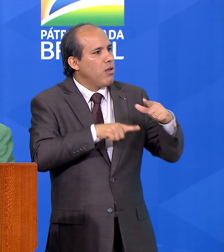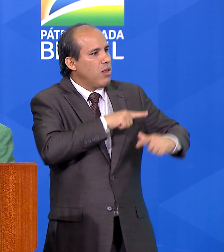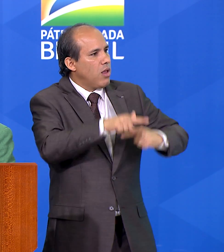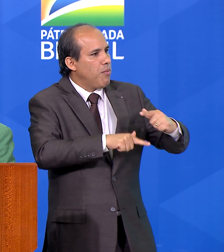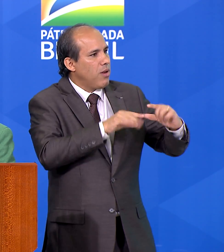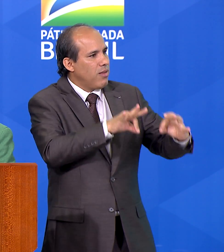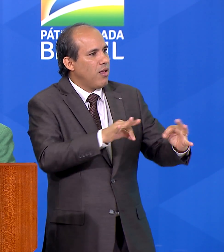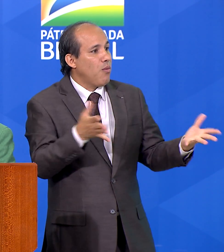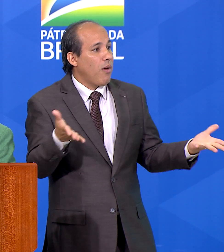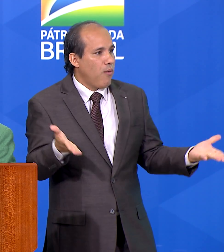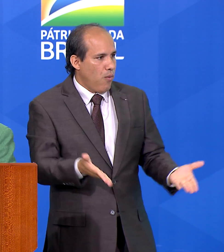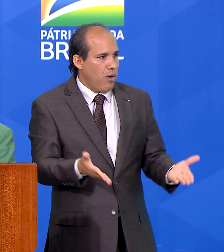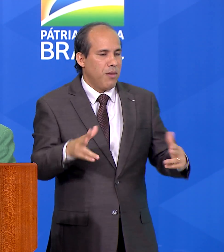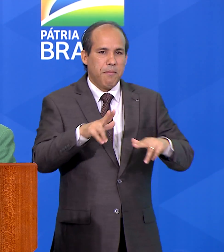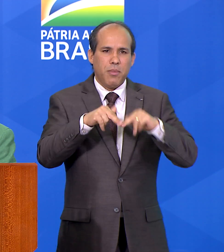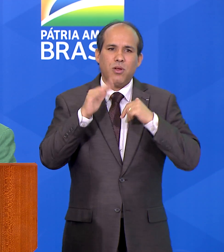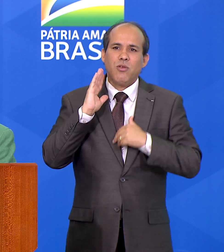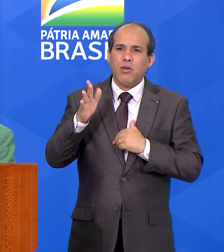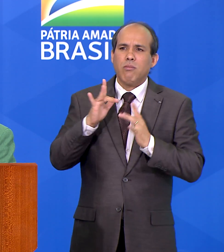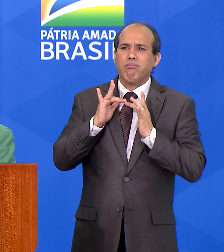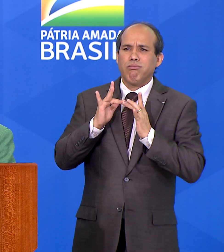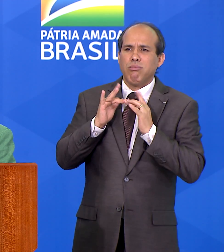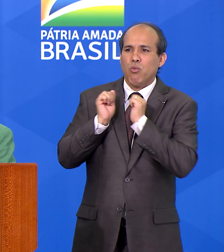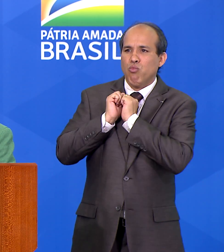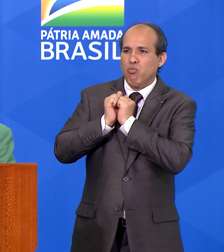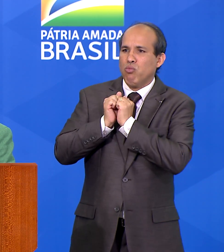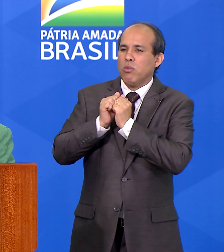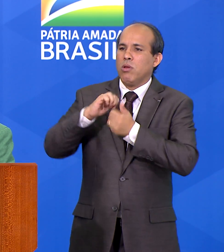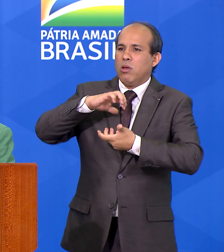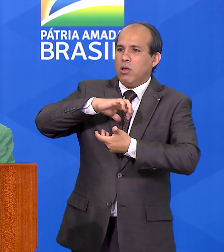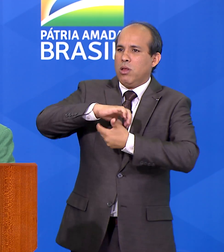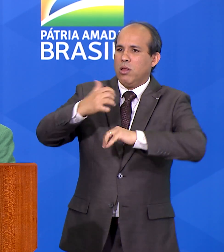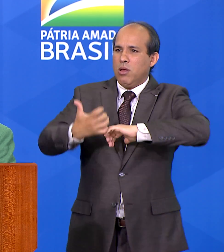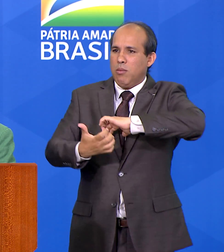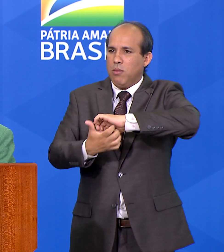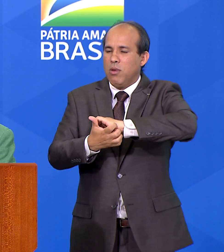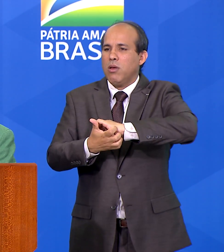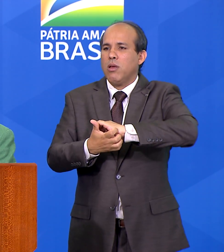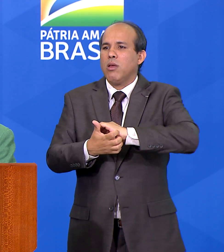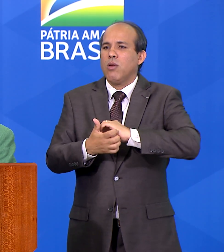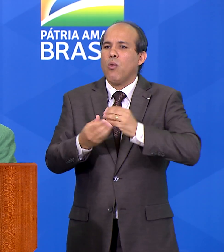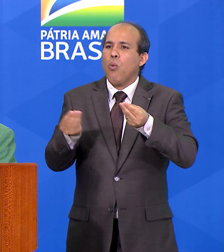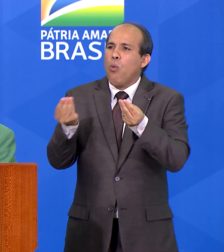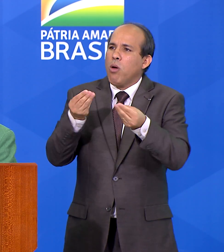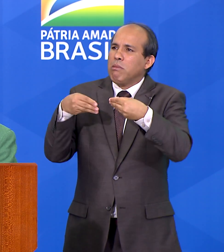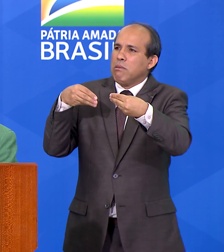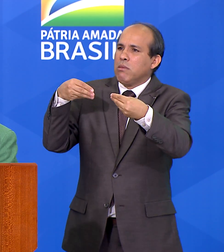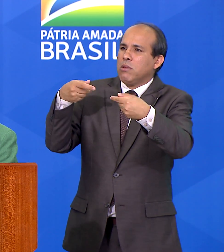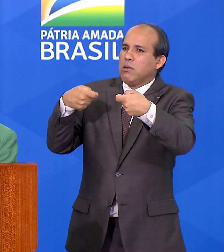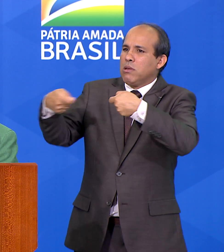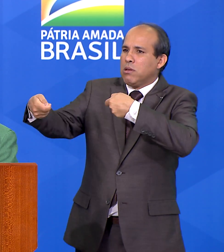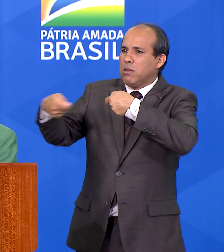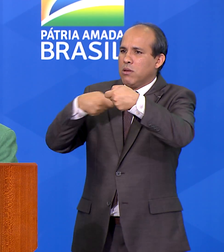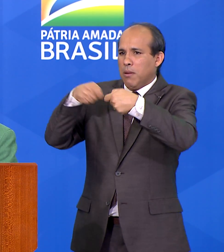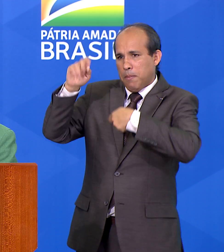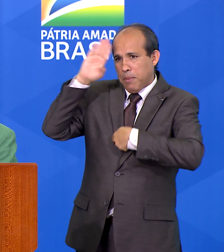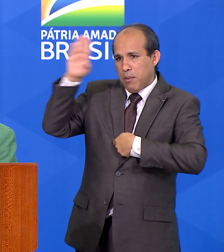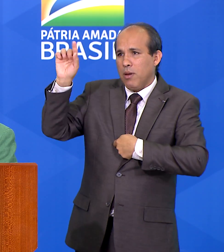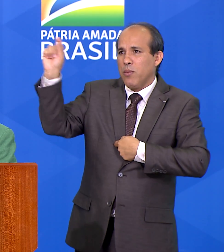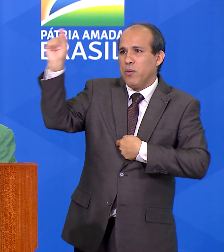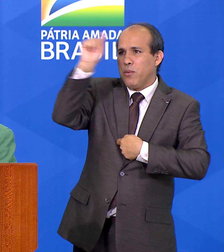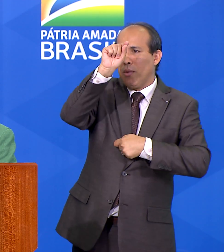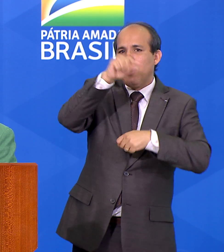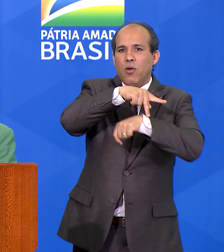Por isso, venho trabalhando junto ao Itamaraty na manutenção do fluxo de nossos principais fornecedores